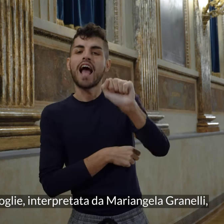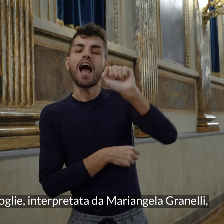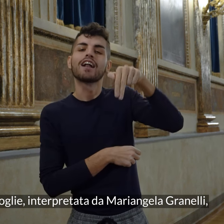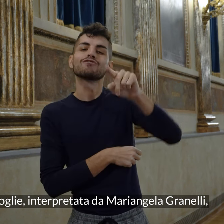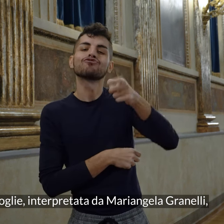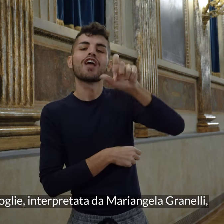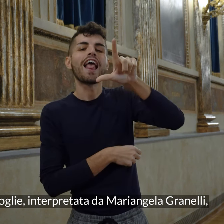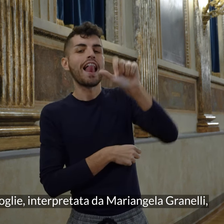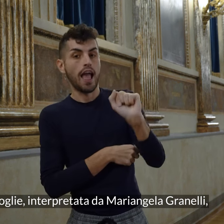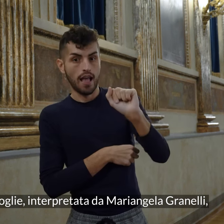Granelli